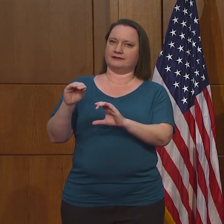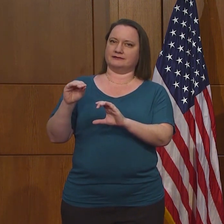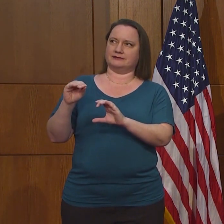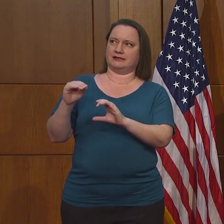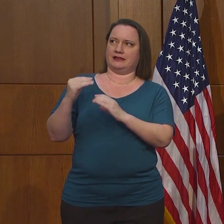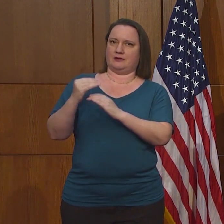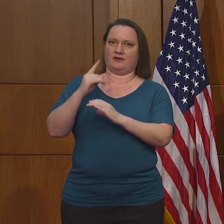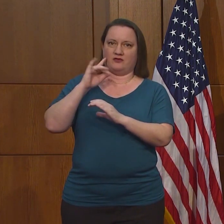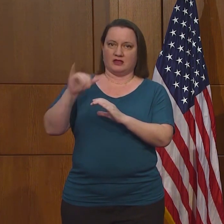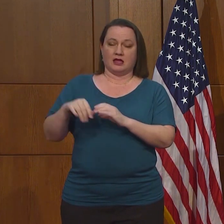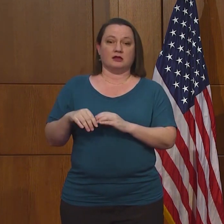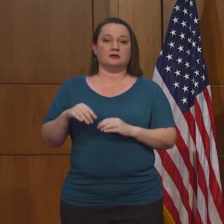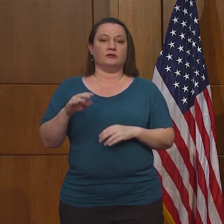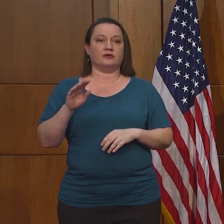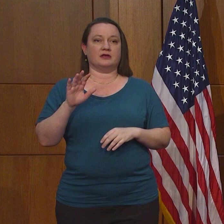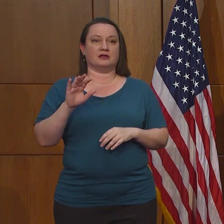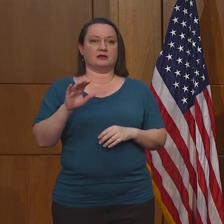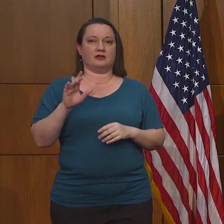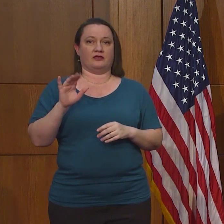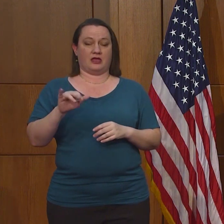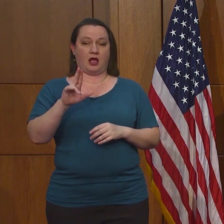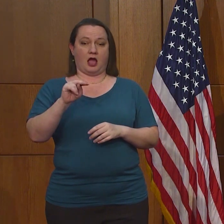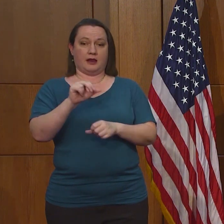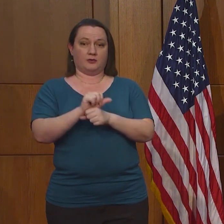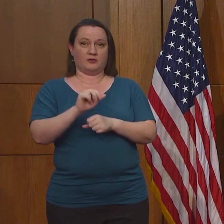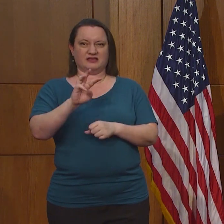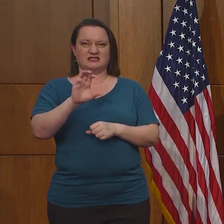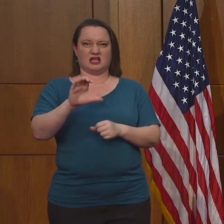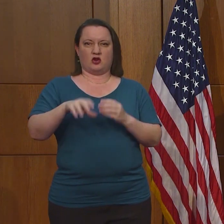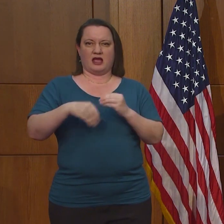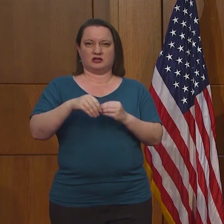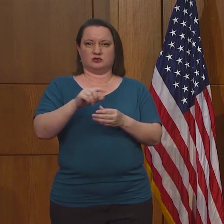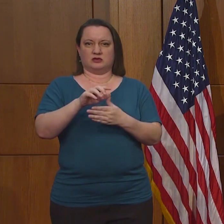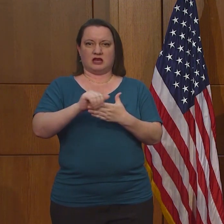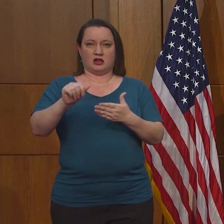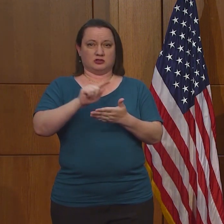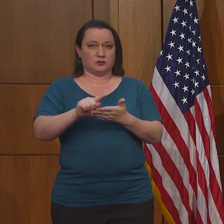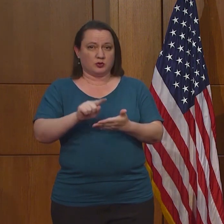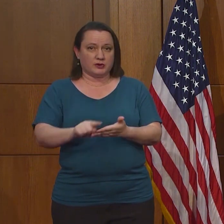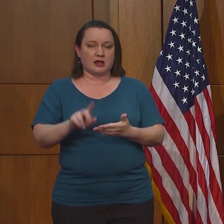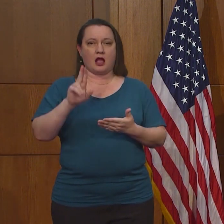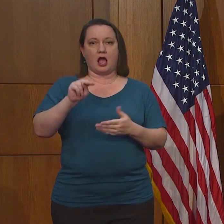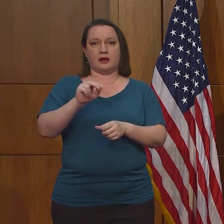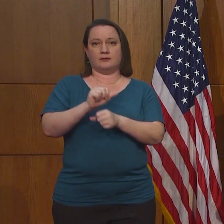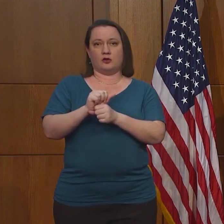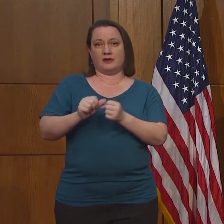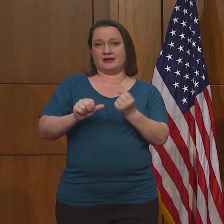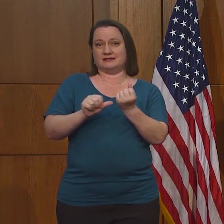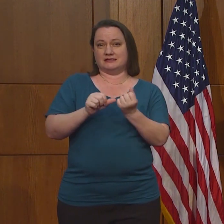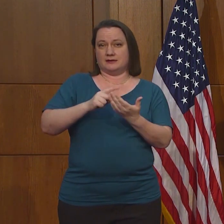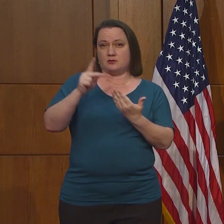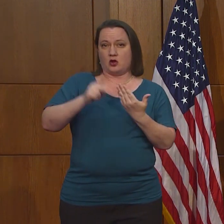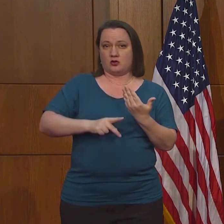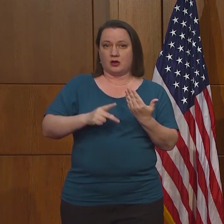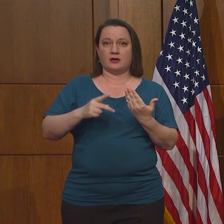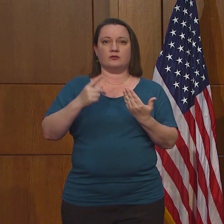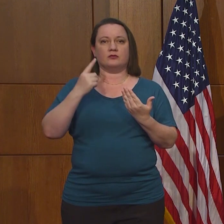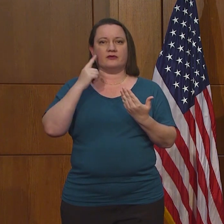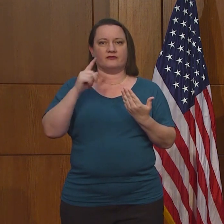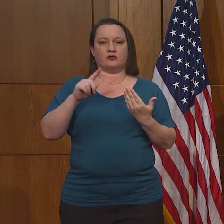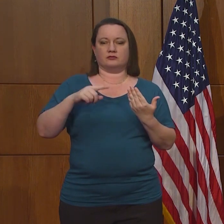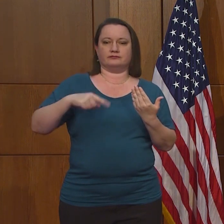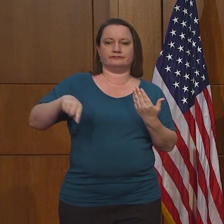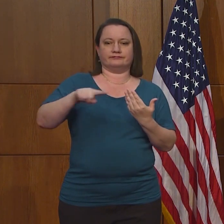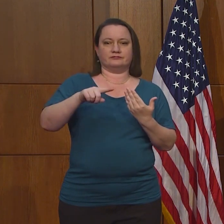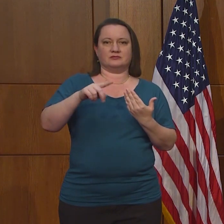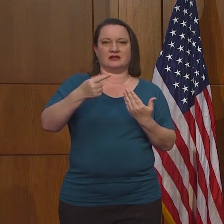Serían 600 dólares extra por semana y el programa también que recibe